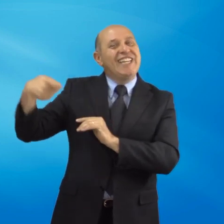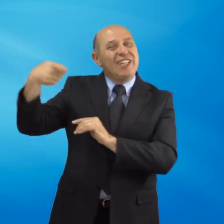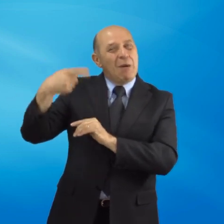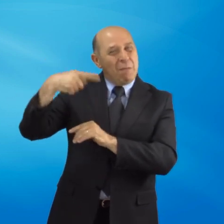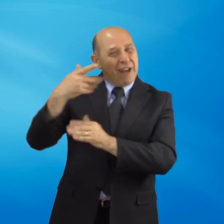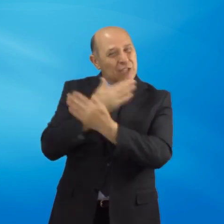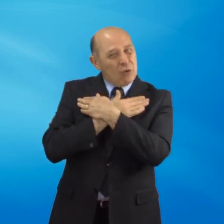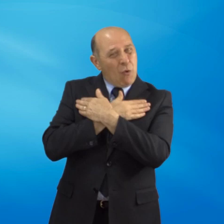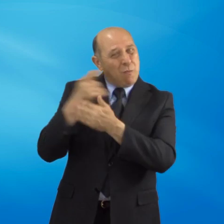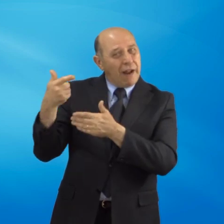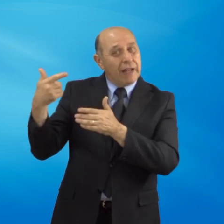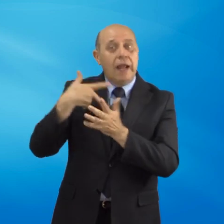disoccupazione.